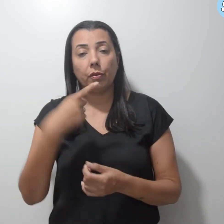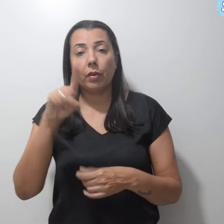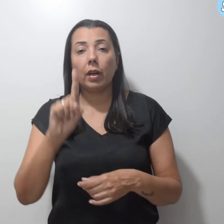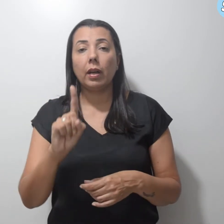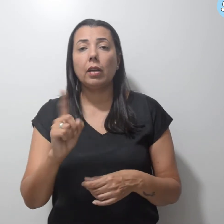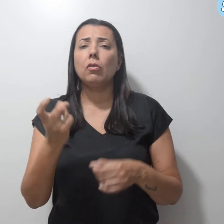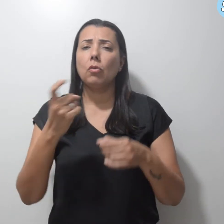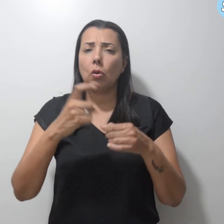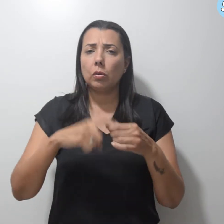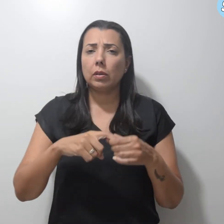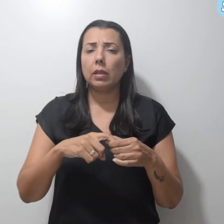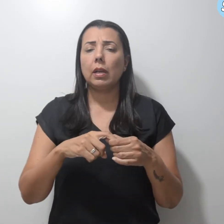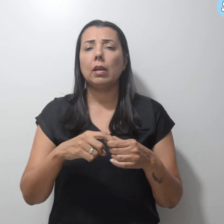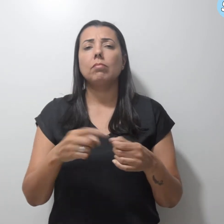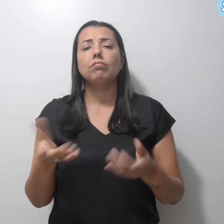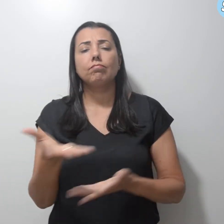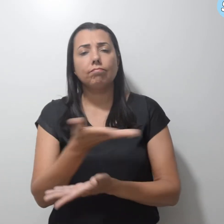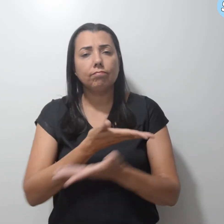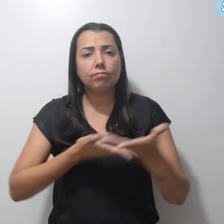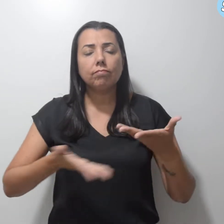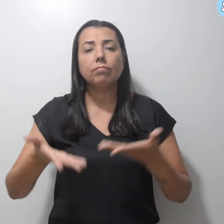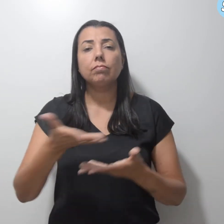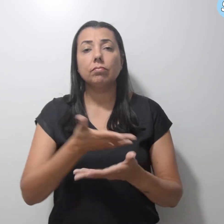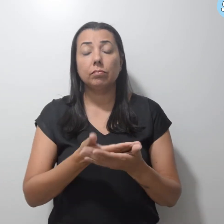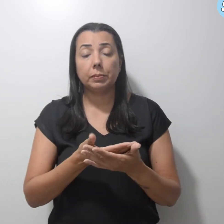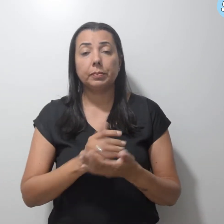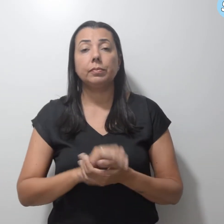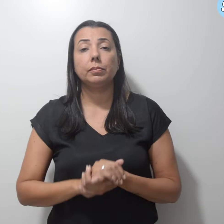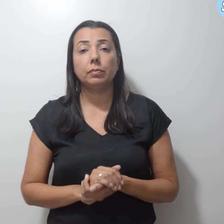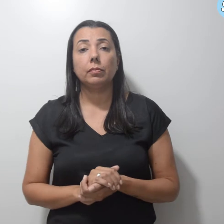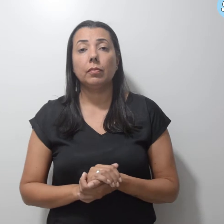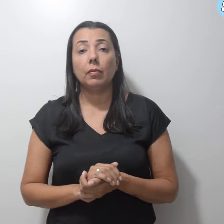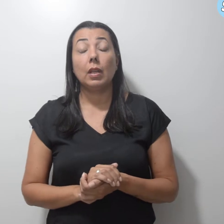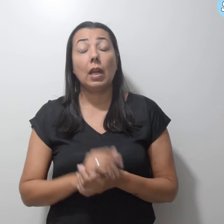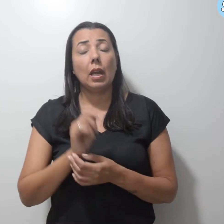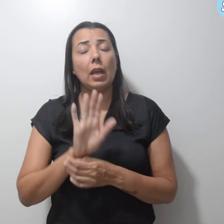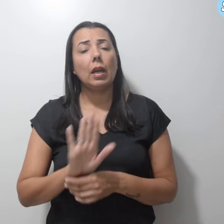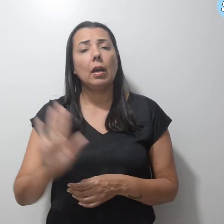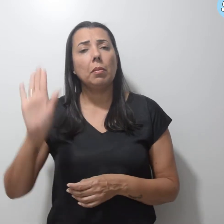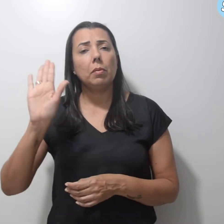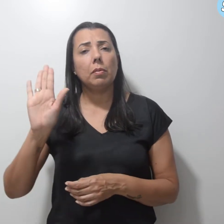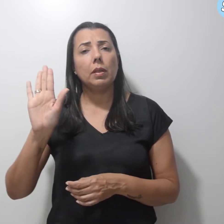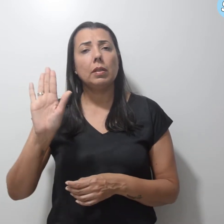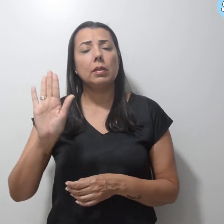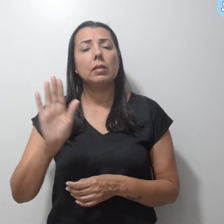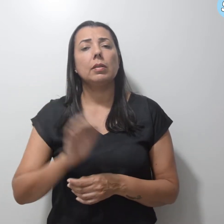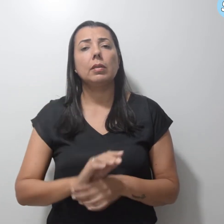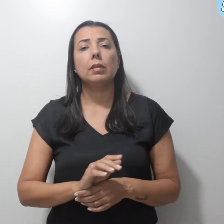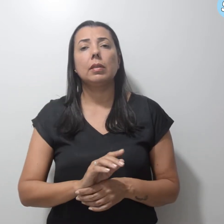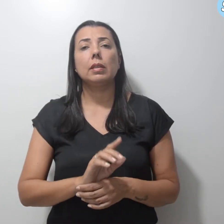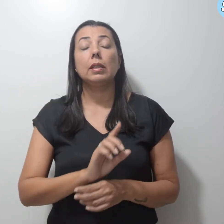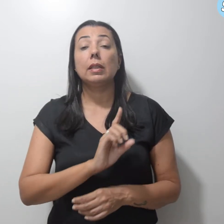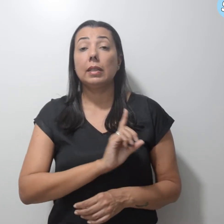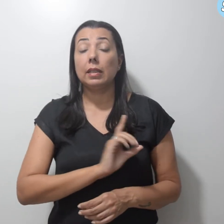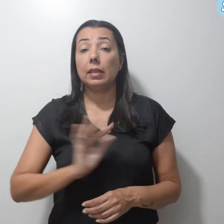à tramitação. Essa é a promessa do deputado federal, Arthur Lira, que